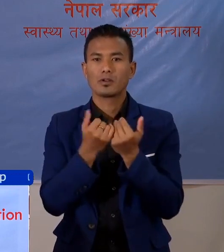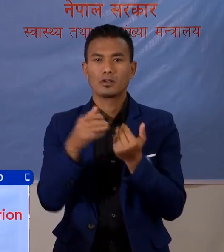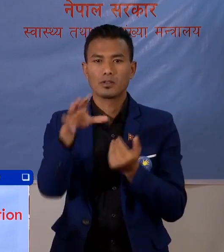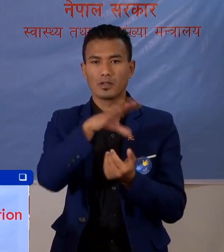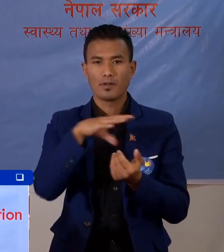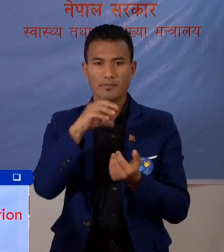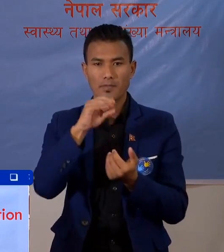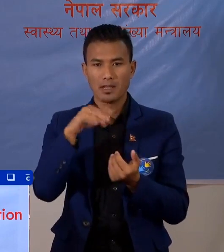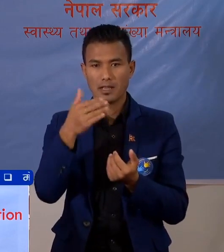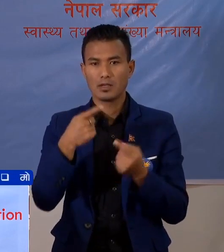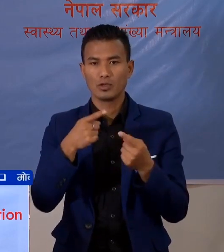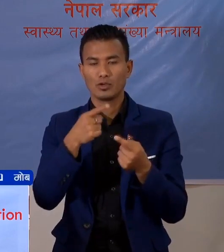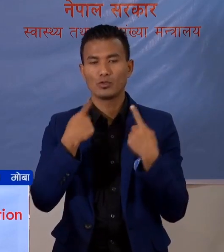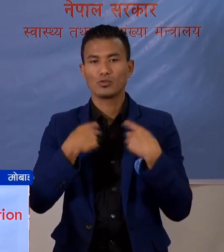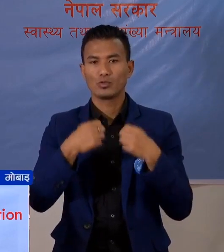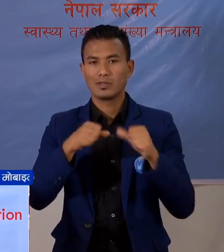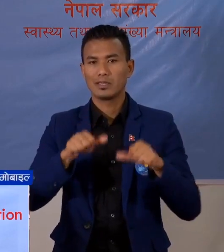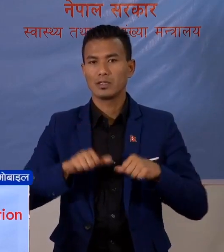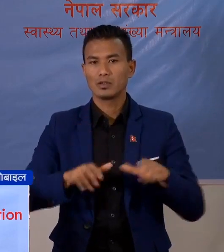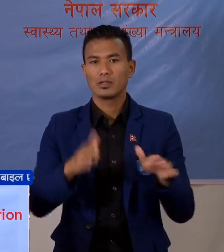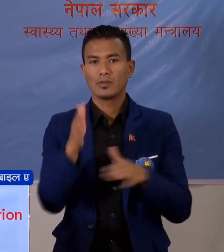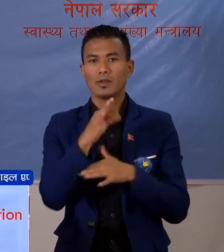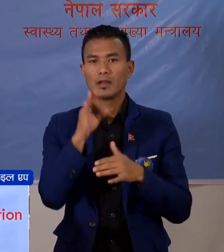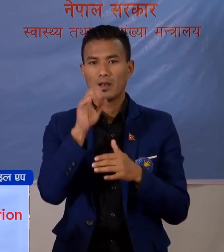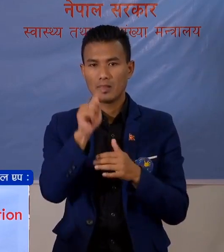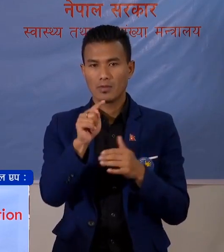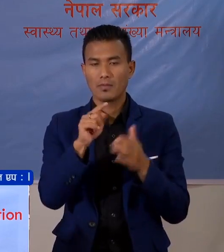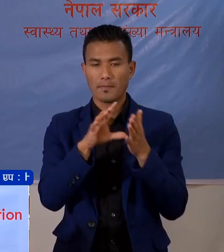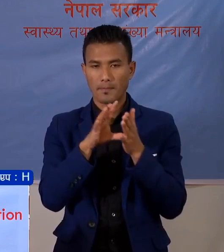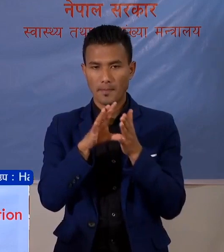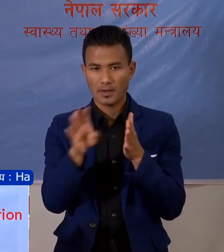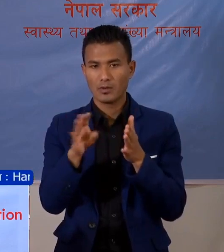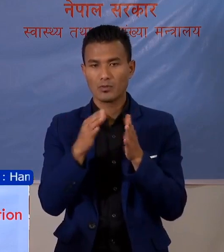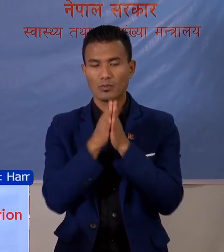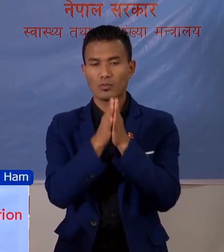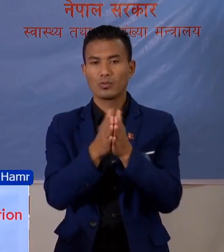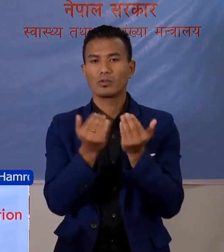सबैलाई स स्वास्थे तथा जन संख्या मंत्रालाई को तरफवाट अनुरोद गर्न चाहन छो